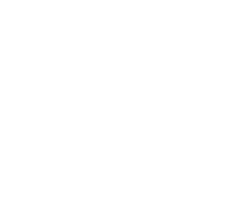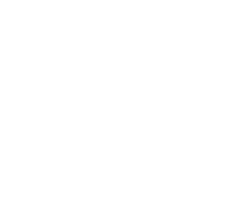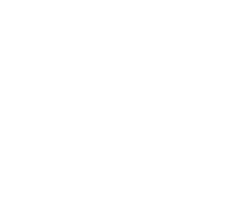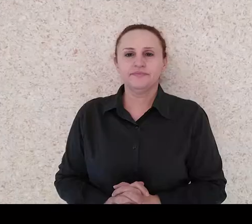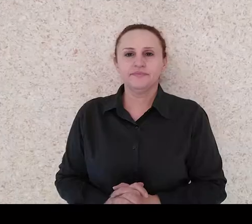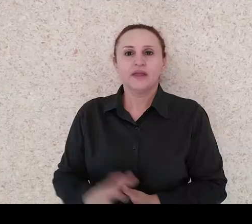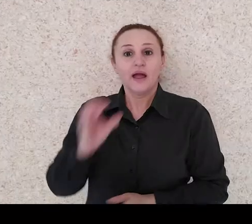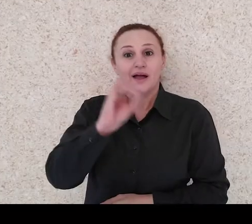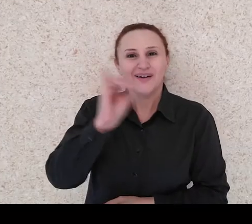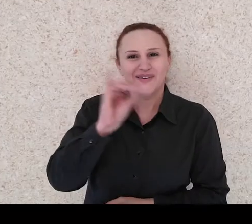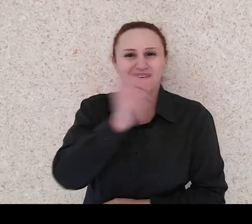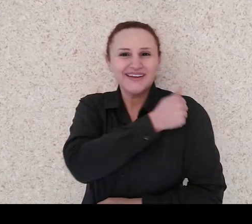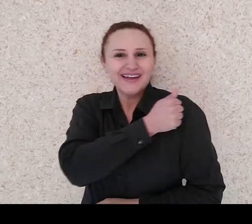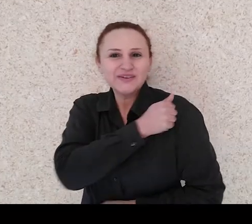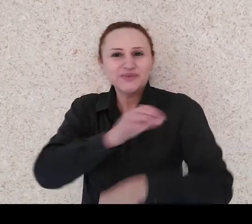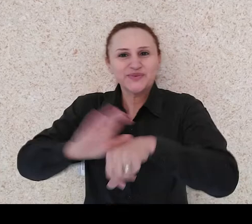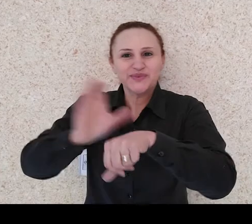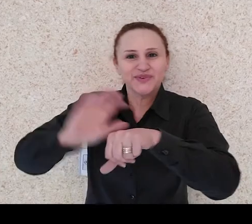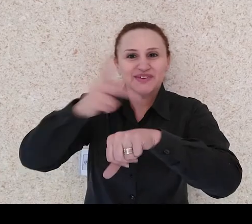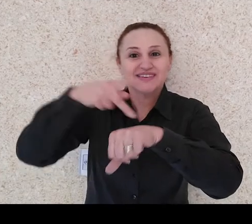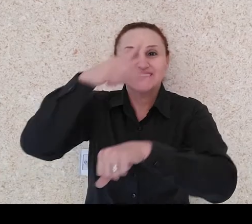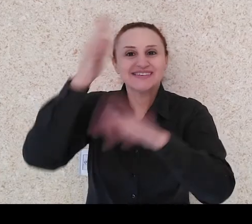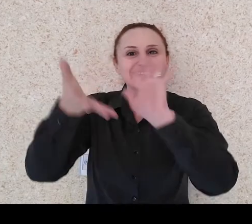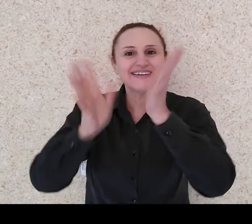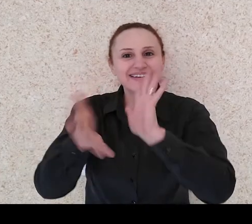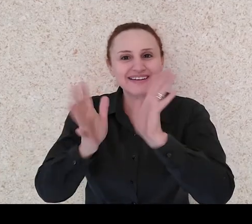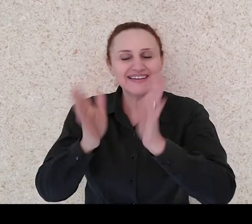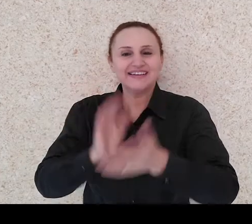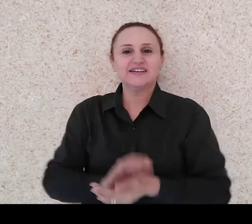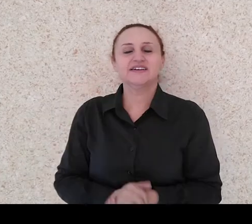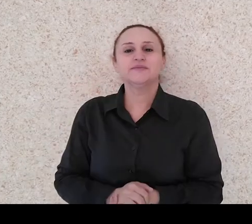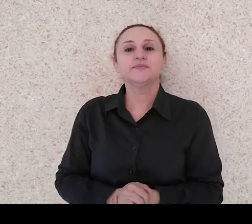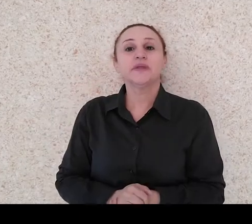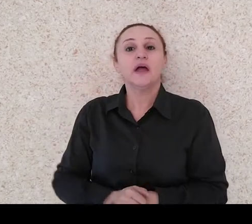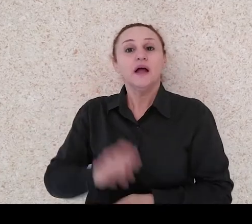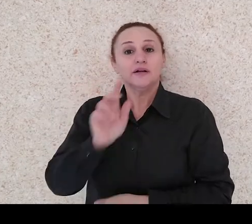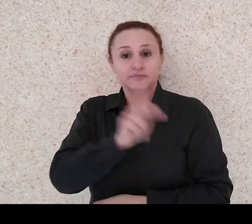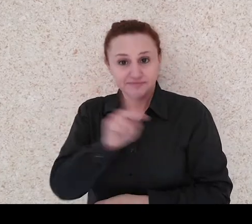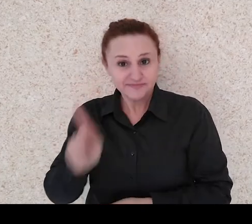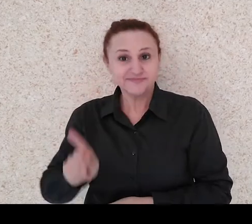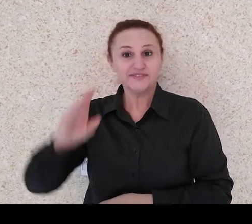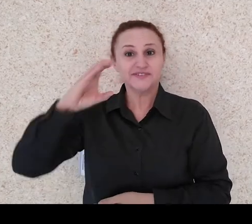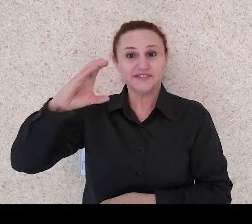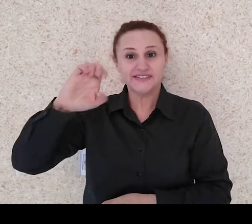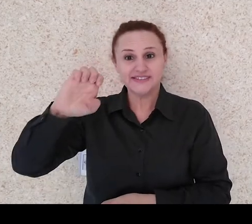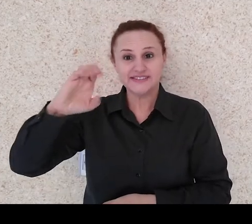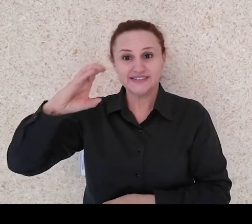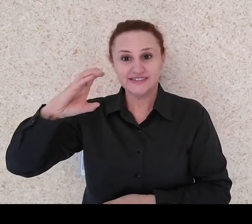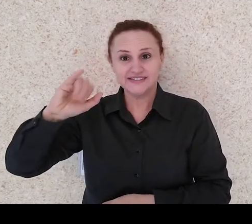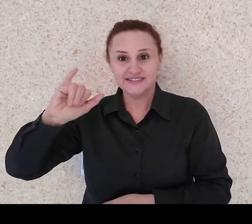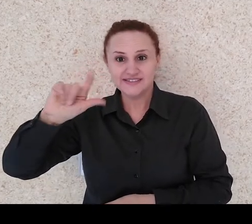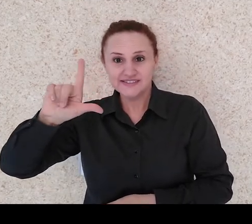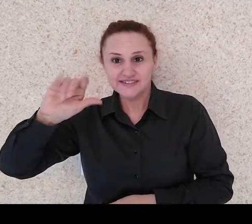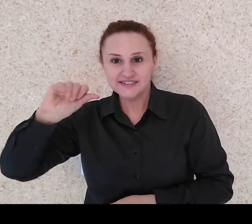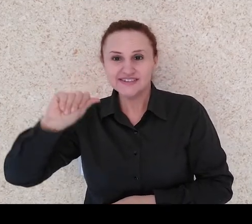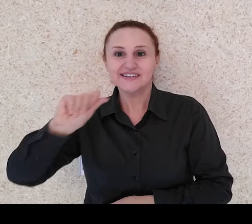Olá, alunos do curso de especialização em Libras. Eu sou a professora Cecília e vou trabalhar com vocês a disciplina de